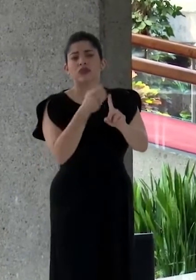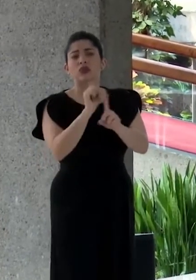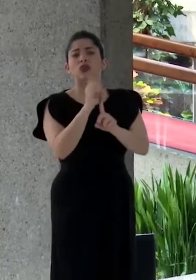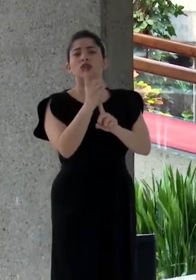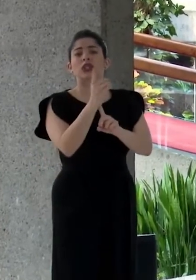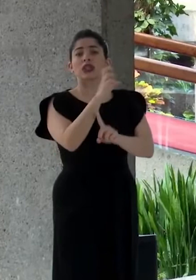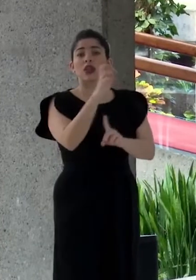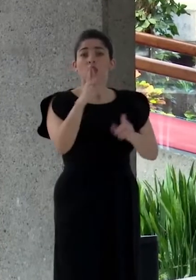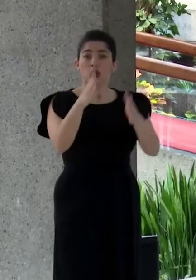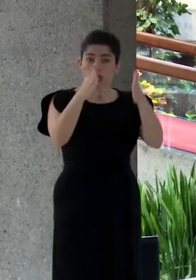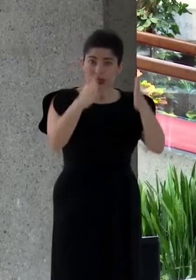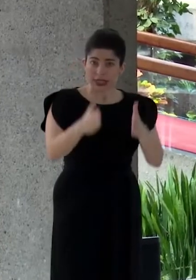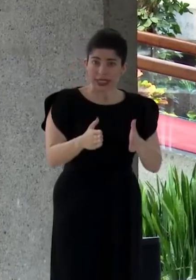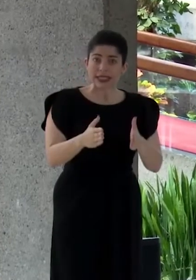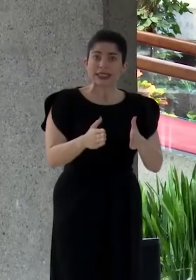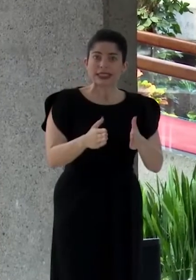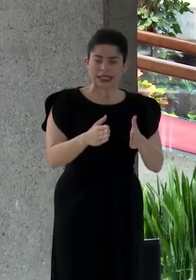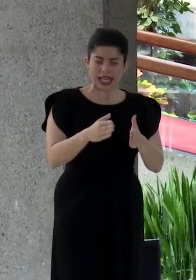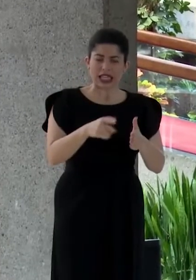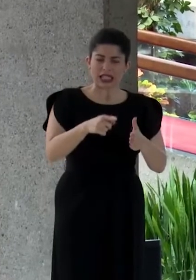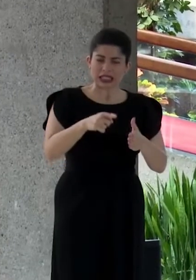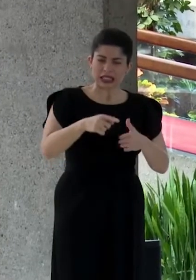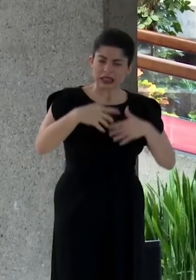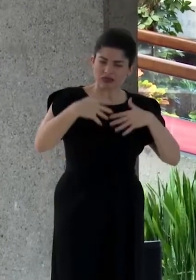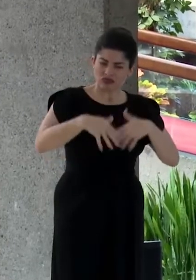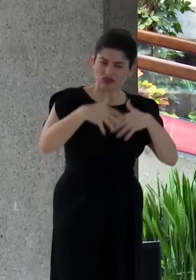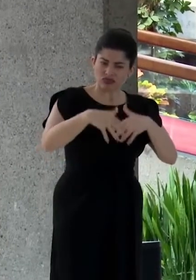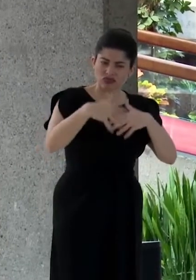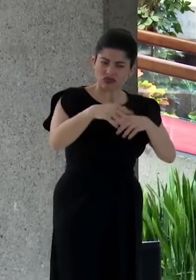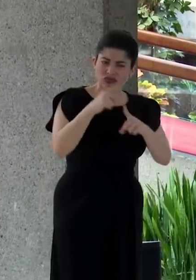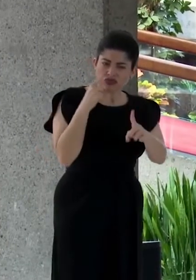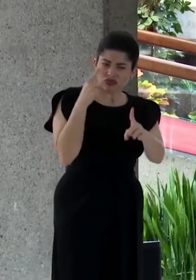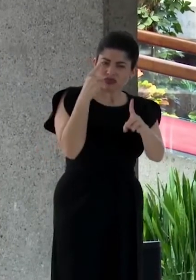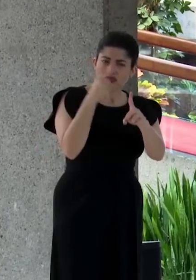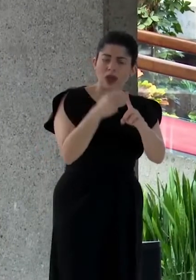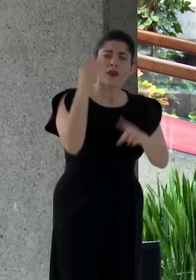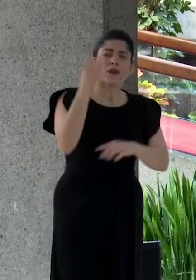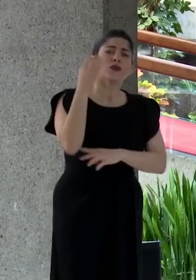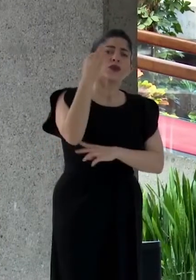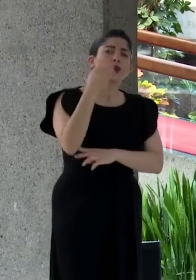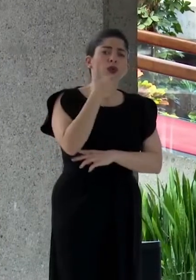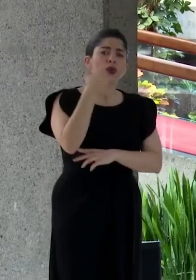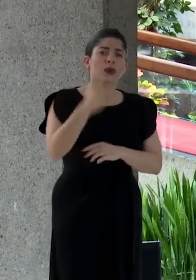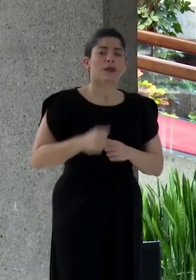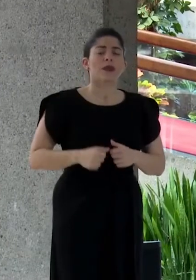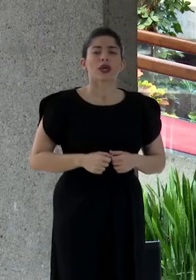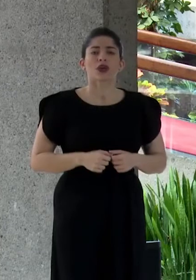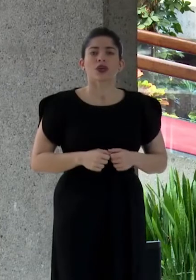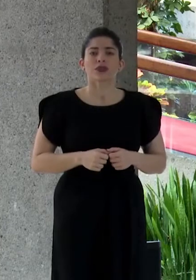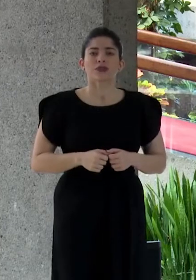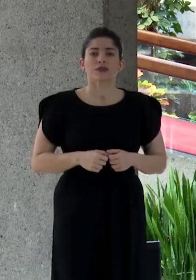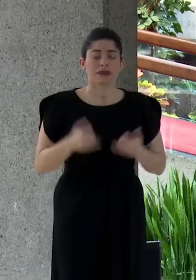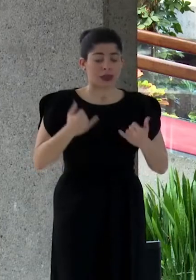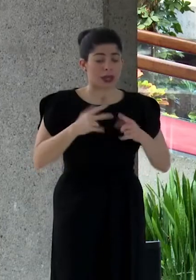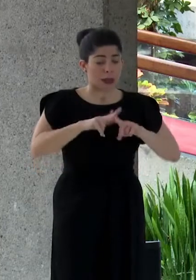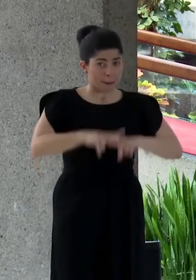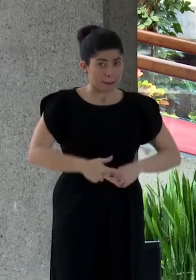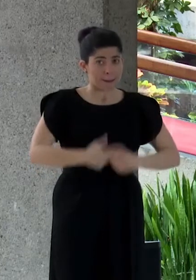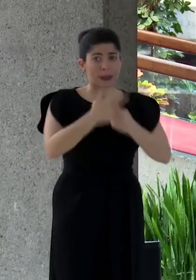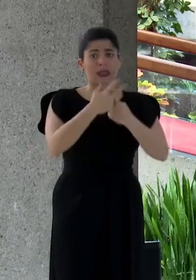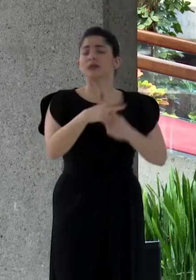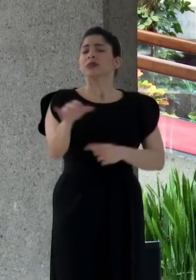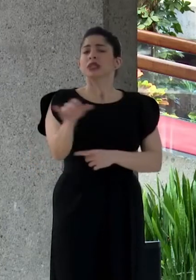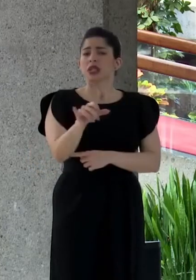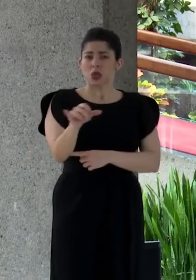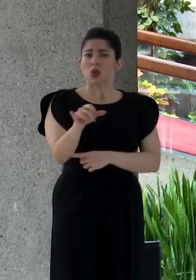sociedad costarricense que marcha decidida hacia un futuro mejor. Comenzamos de igual